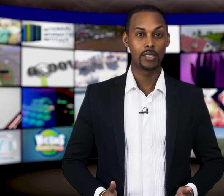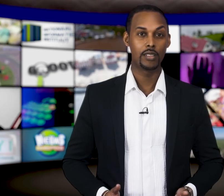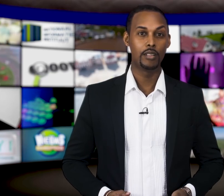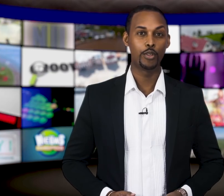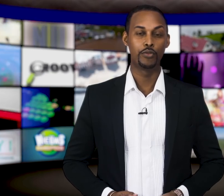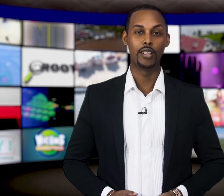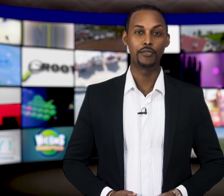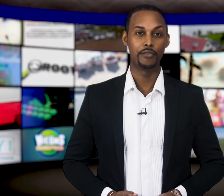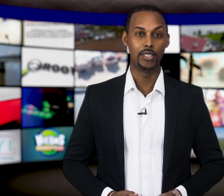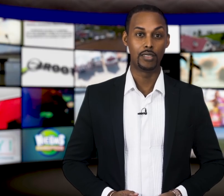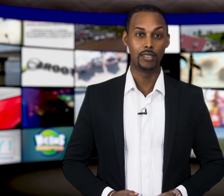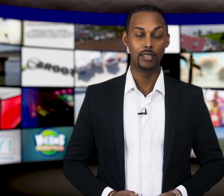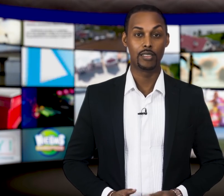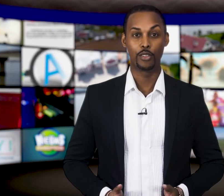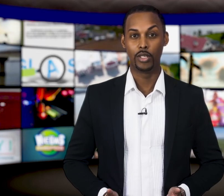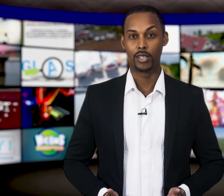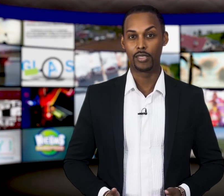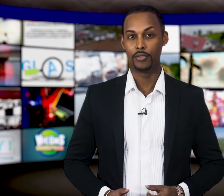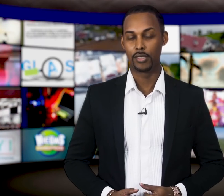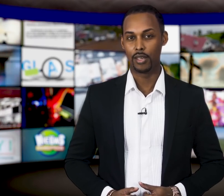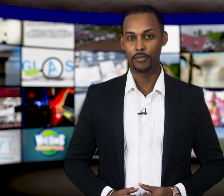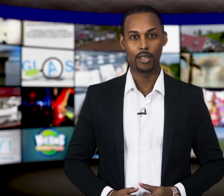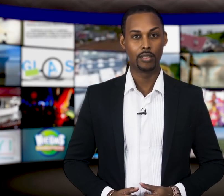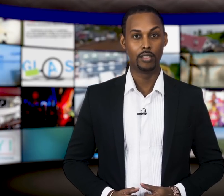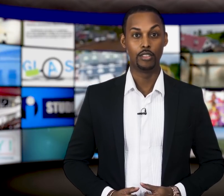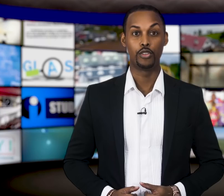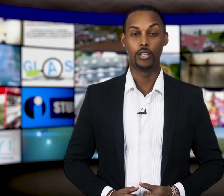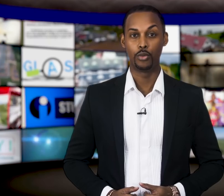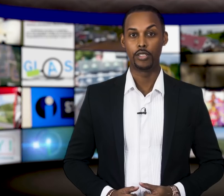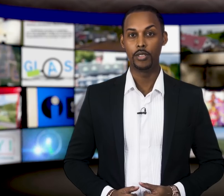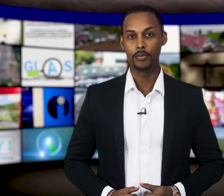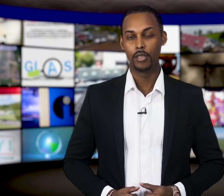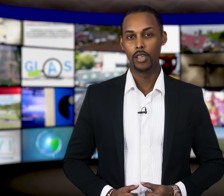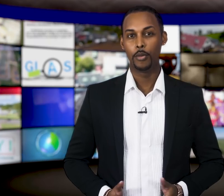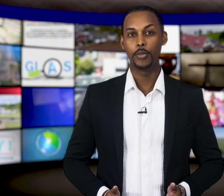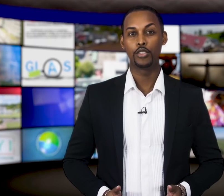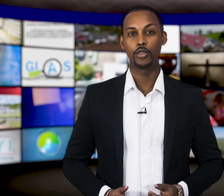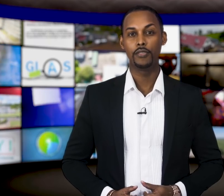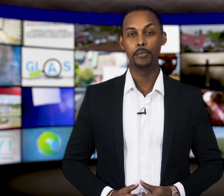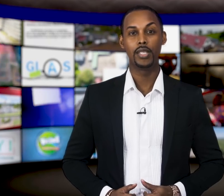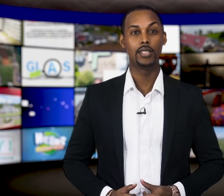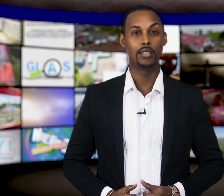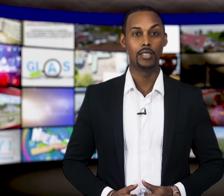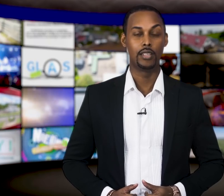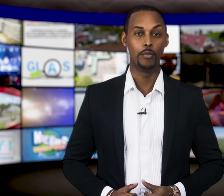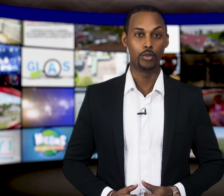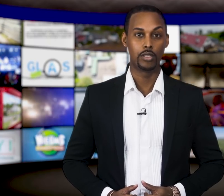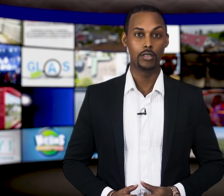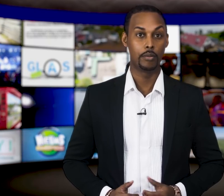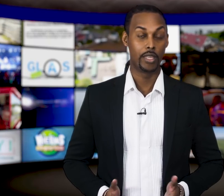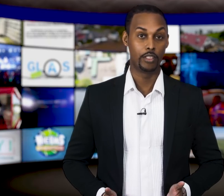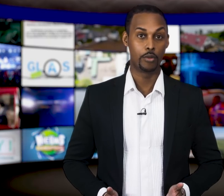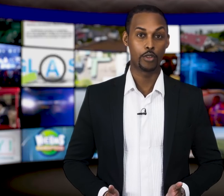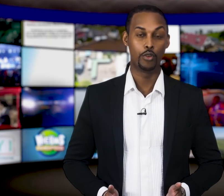Minister Gilmor Hoefdraat van Financiën en zijn collega Stefan Tsang van Handel, Industrie en Toerisme, hebben op instructie van president Desiree